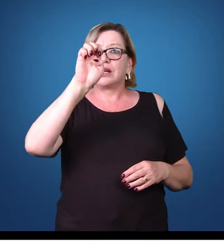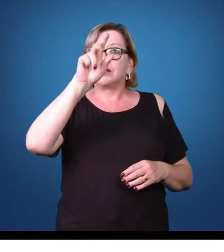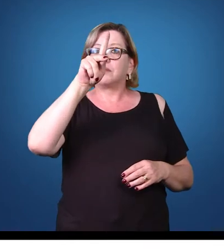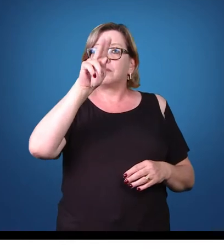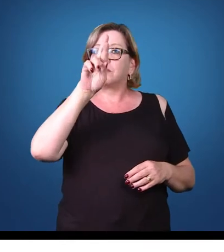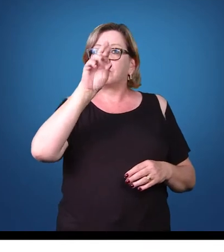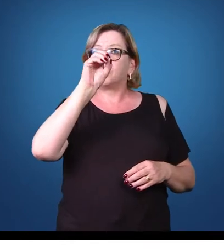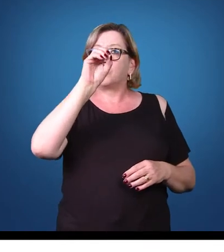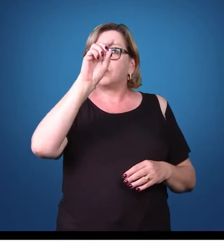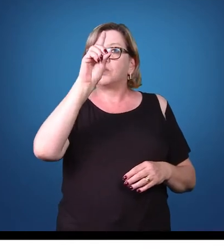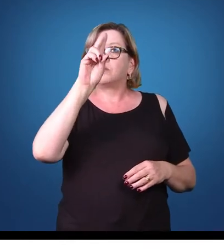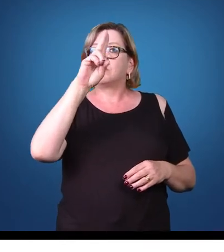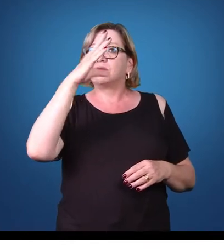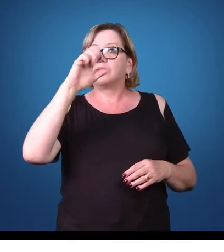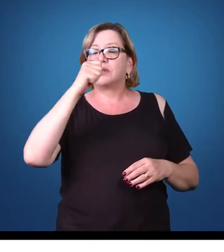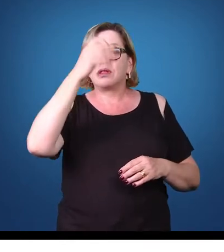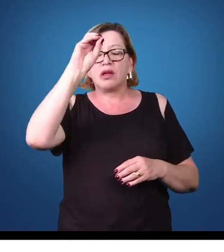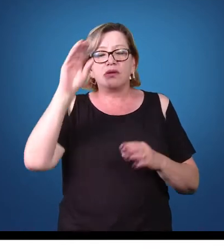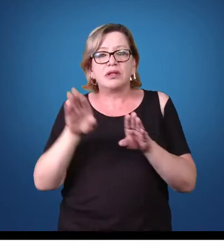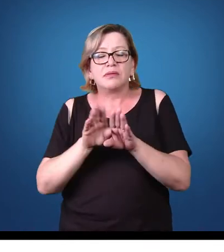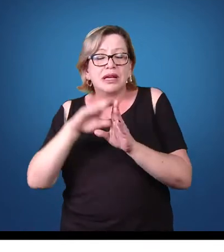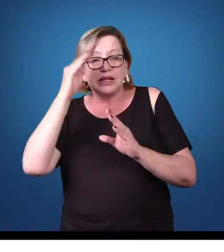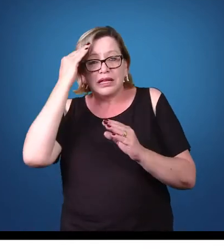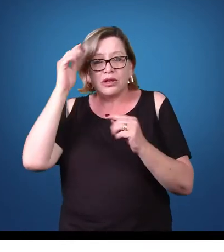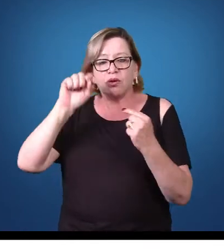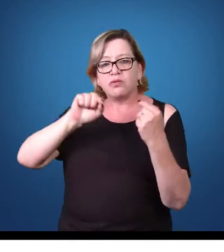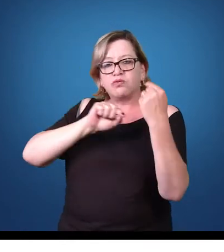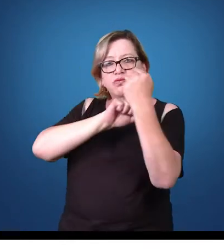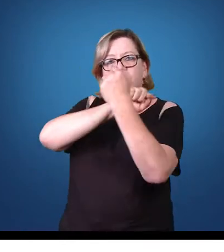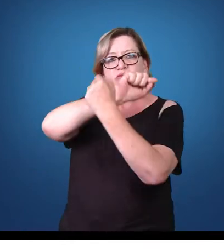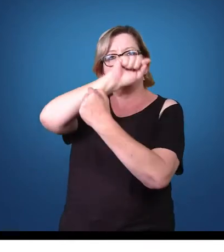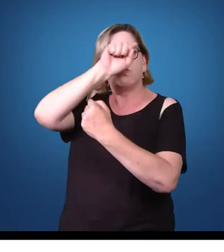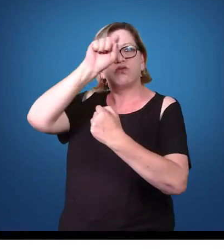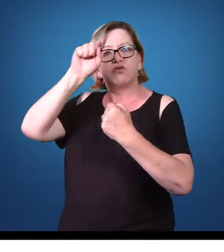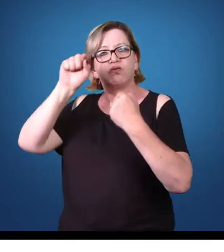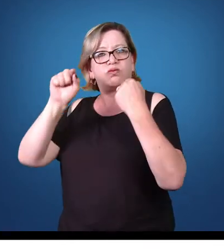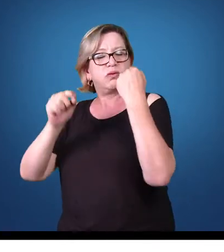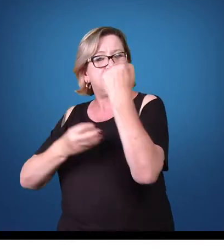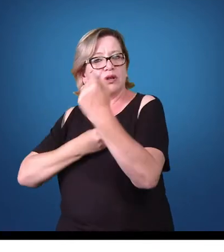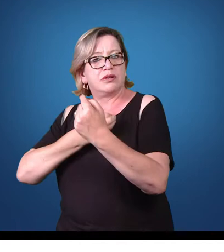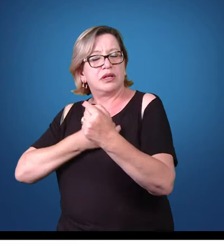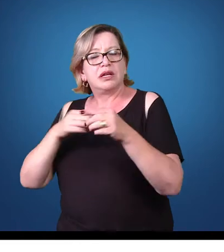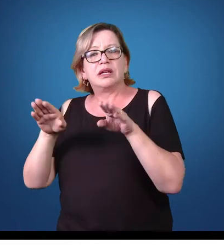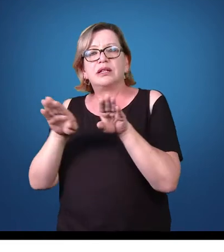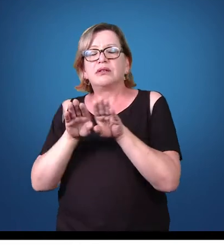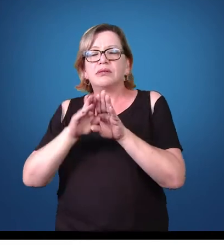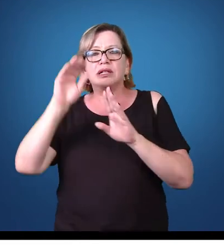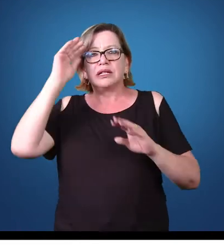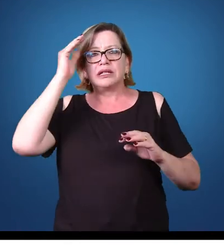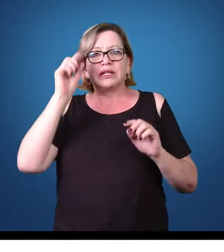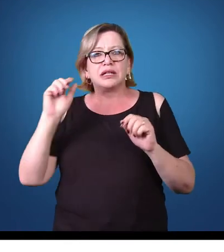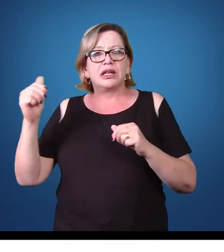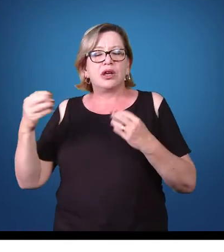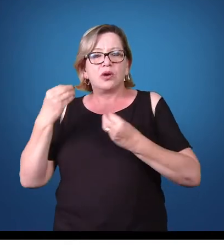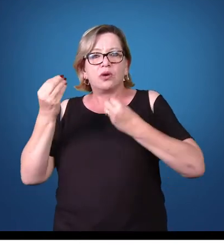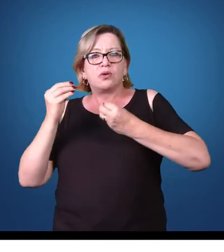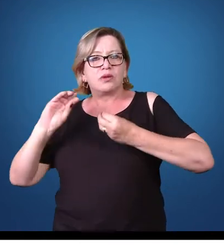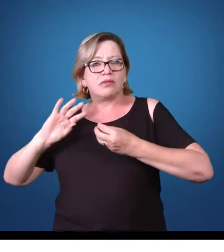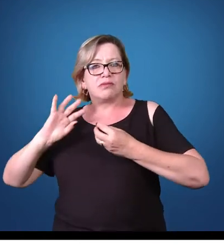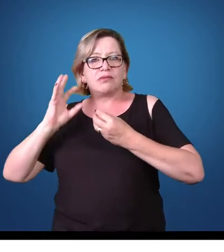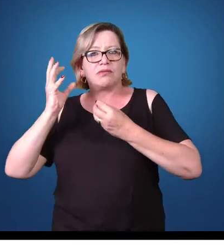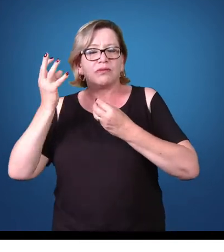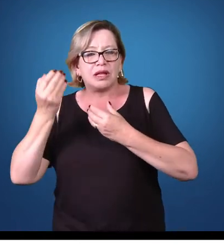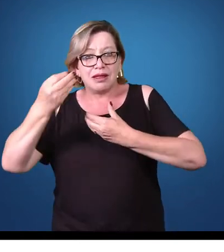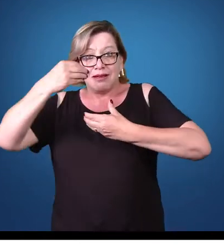que é o ciclo de vida deles e, por fim, entender melhor os fenômenos causados dentro do corpo humano, do